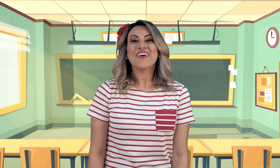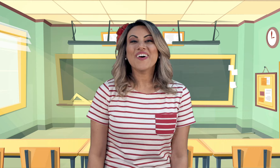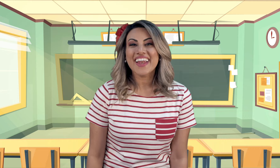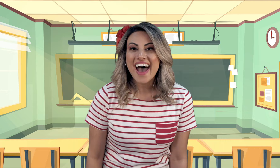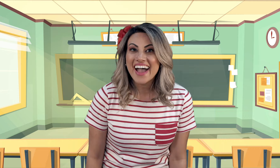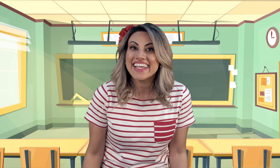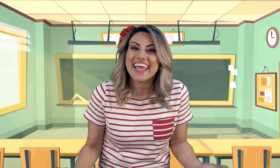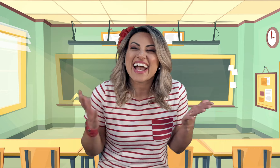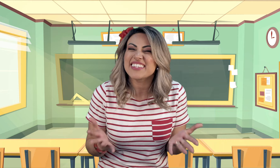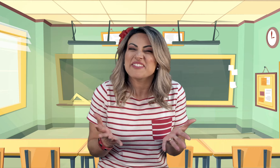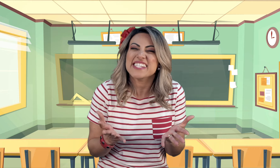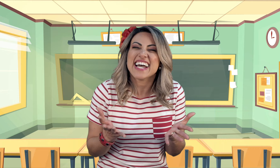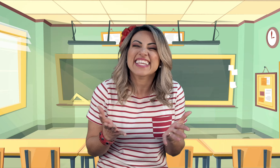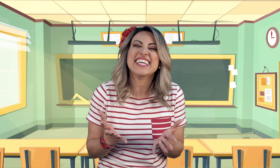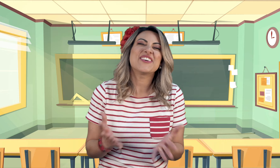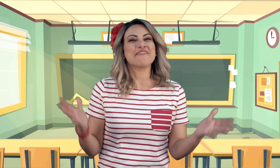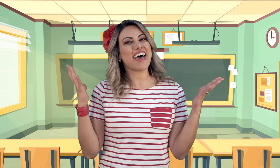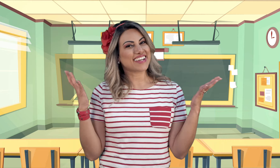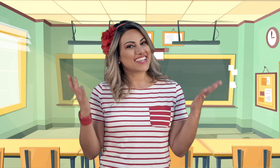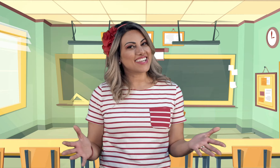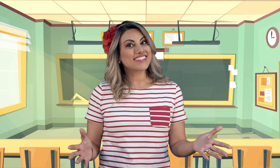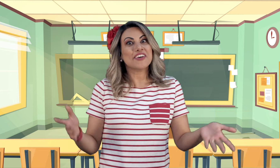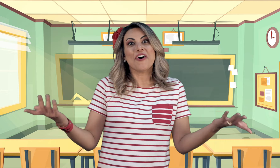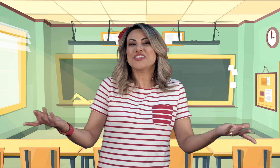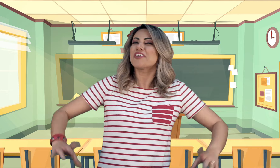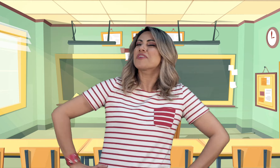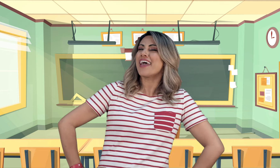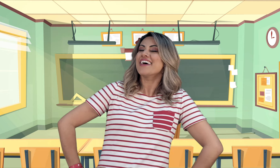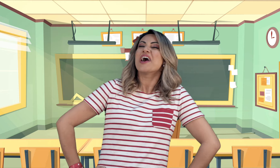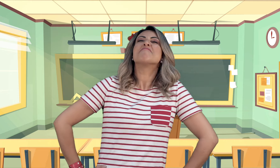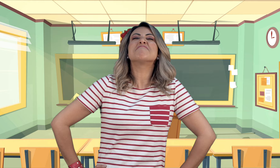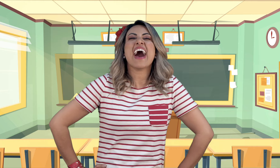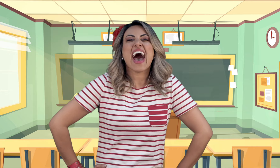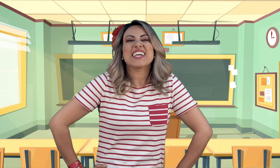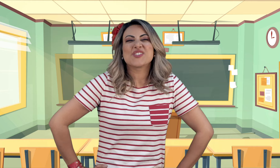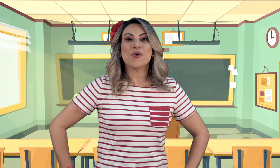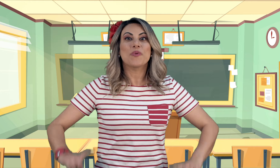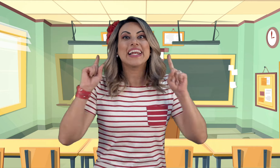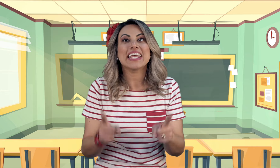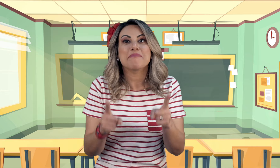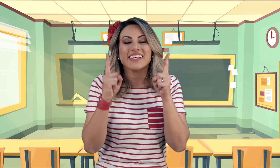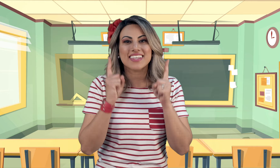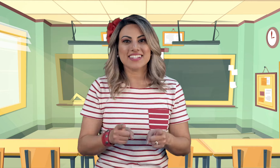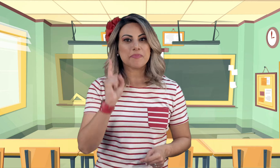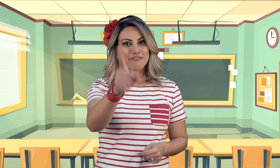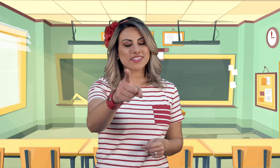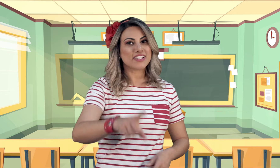Olá! Que legal ter você aqui no Rebeca Kids! E hoje tem o quê? Mais um Libras Kids pra vocês!